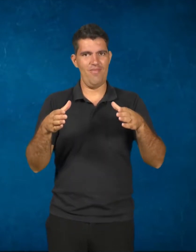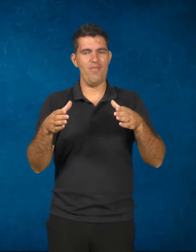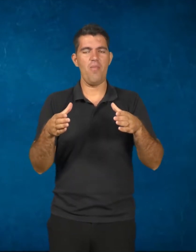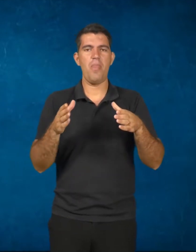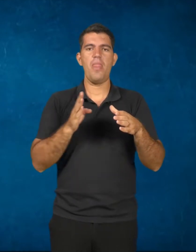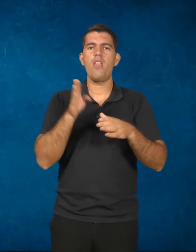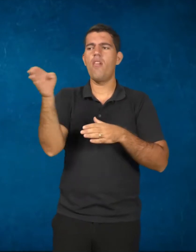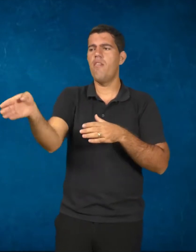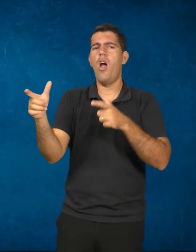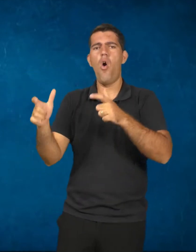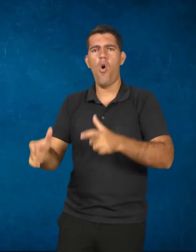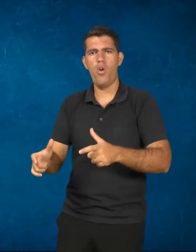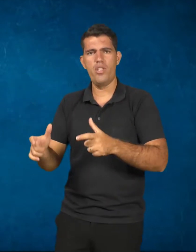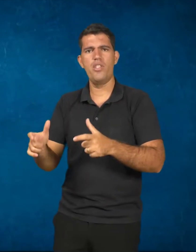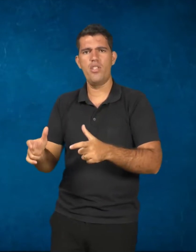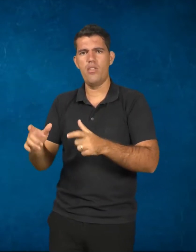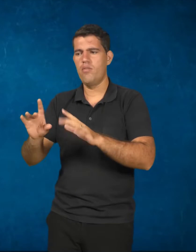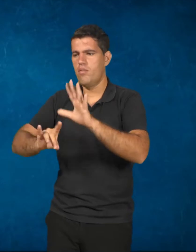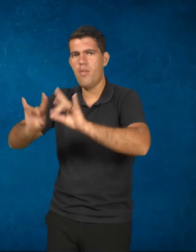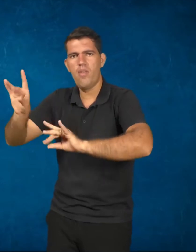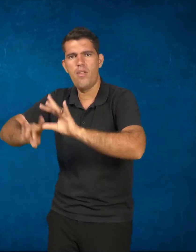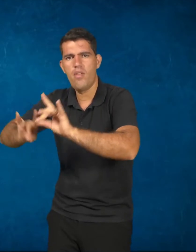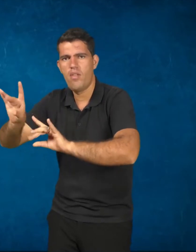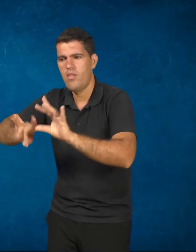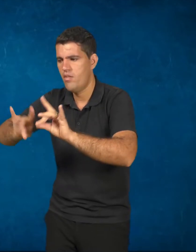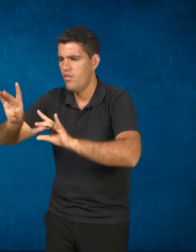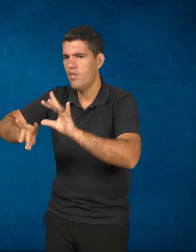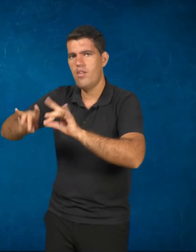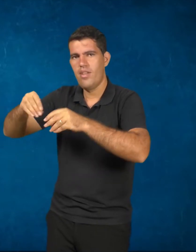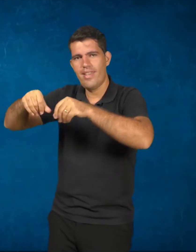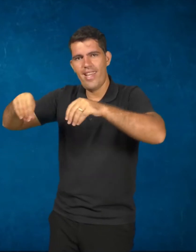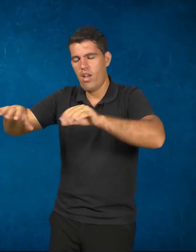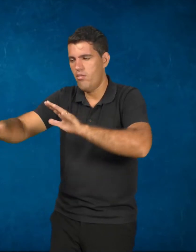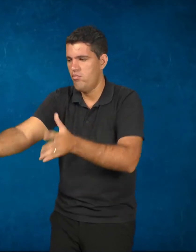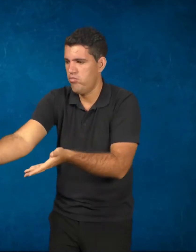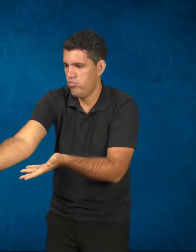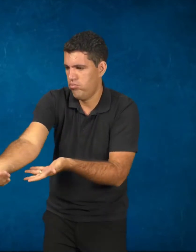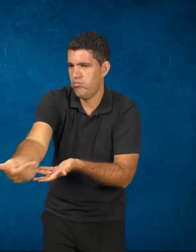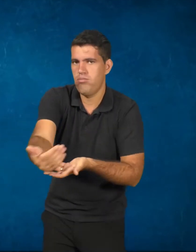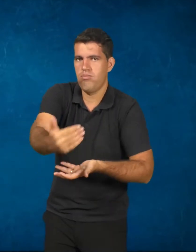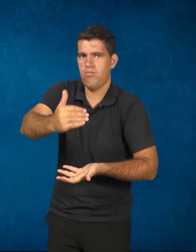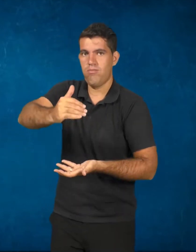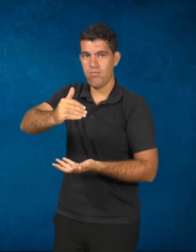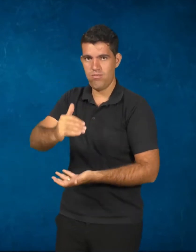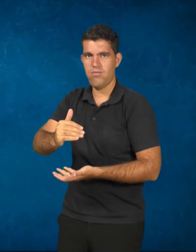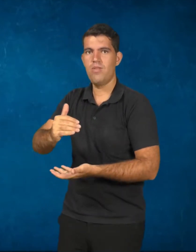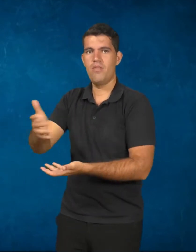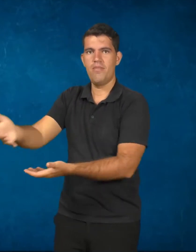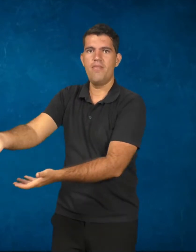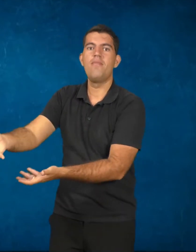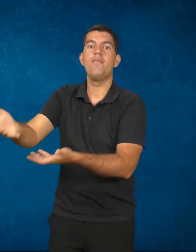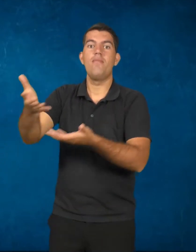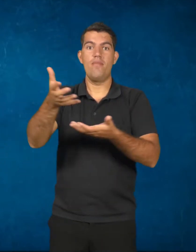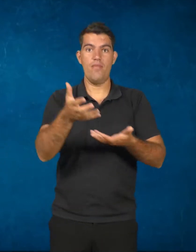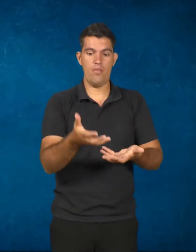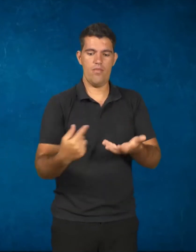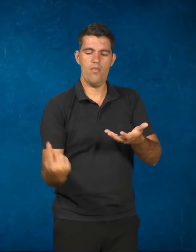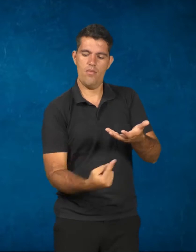até o barro, coletam argila, elas produzem aquele